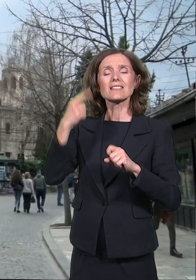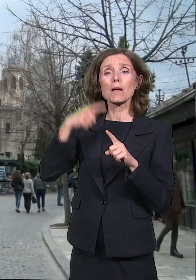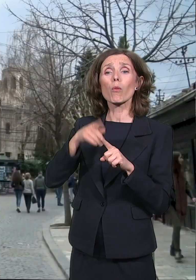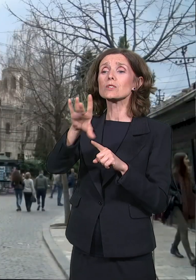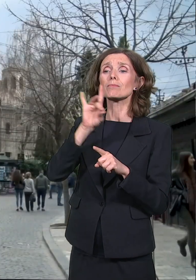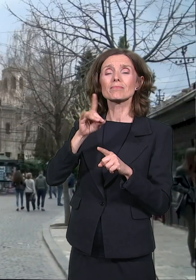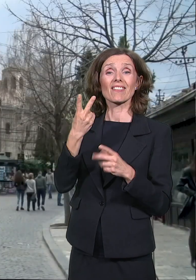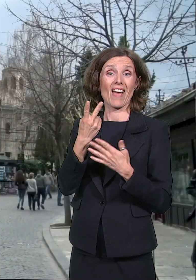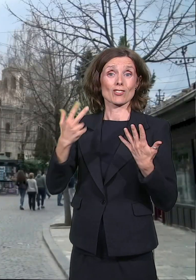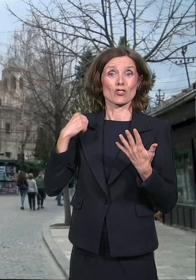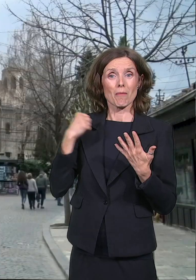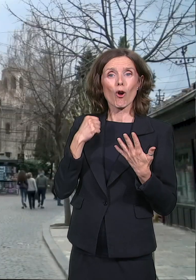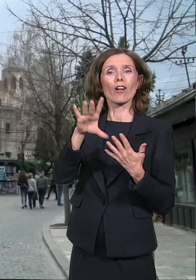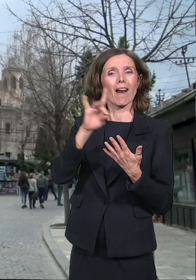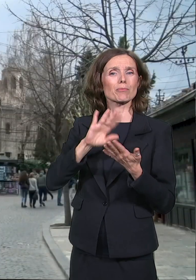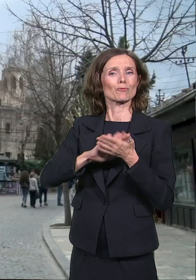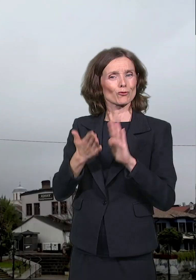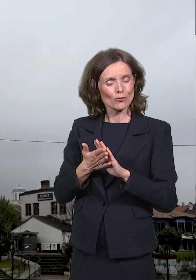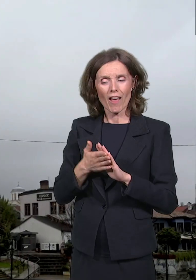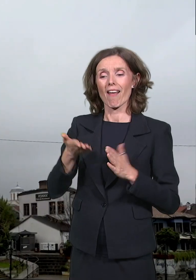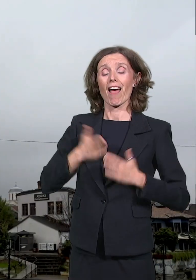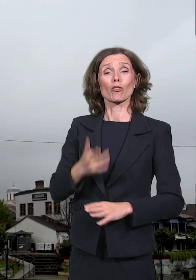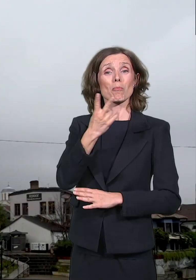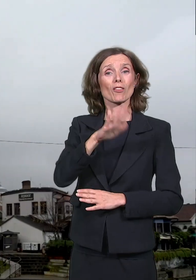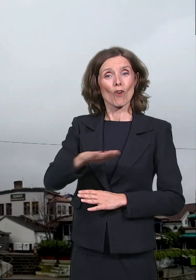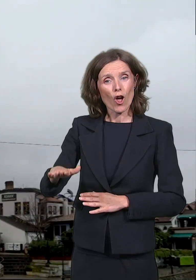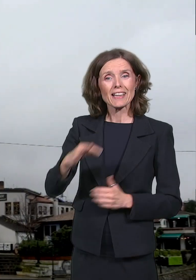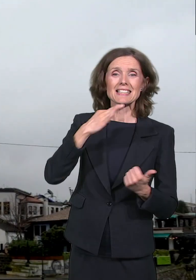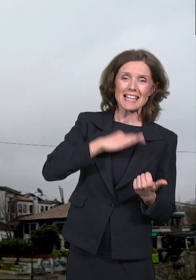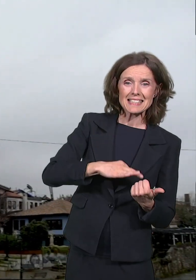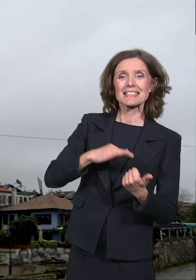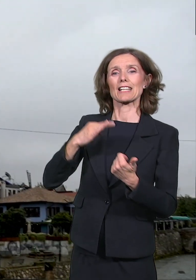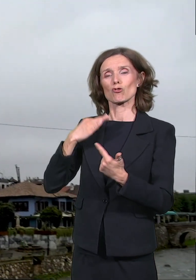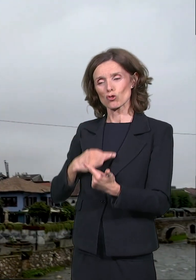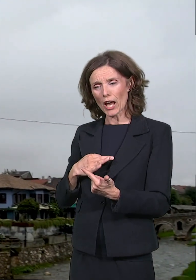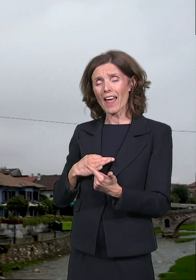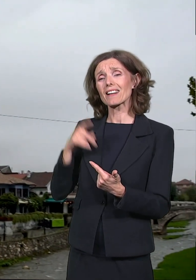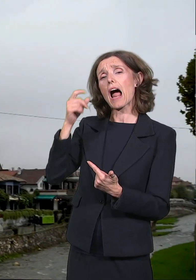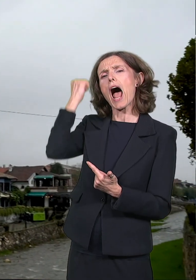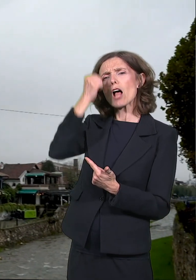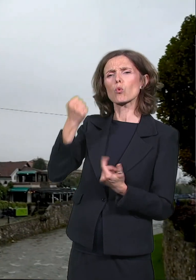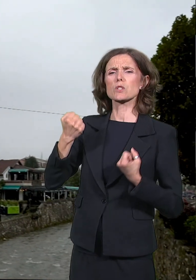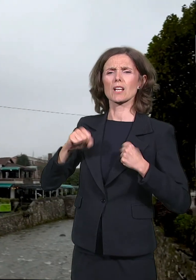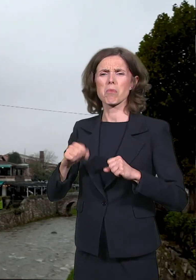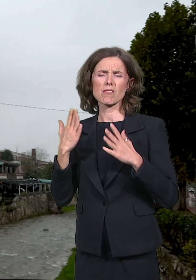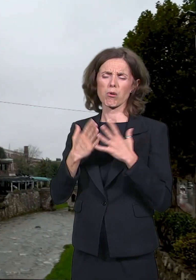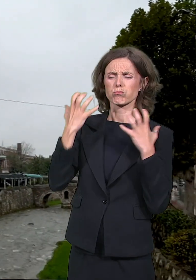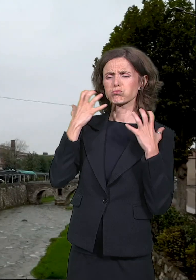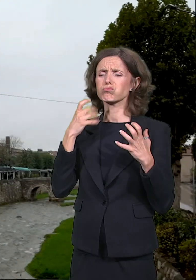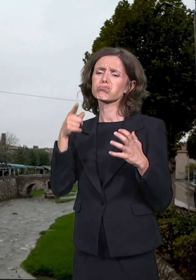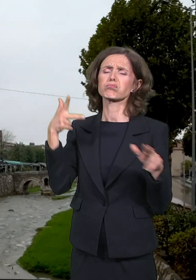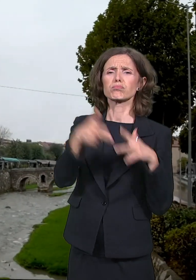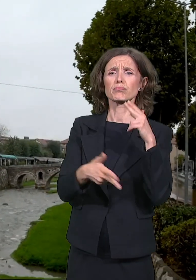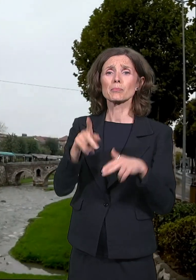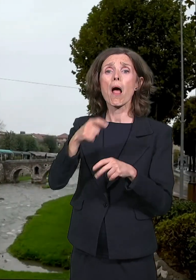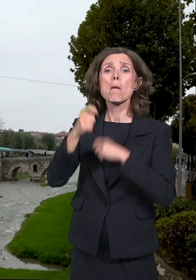i sa njom dobio sina Manojla i kćer Maru. Bez vlašće i osionost turskih paša dovode do propasti njegov posao